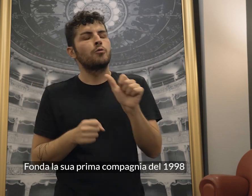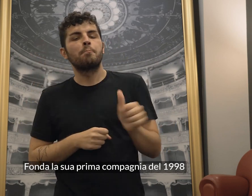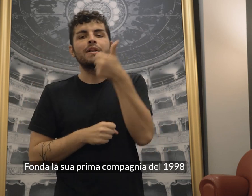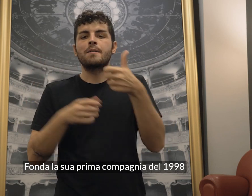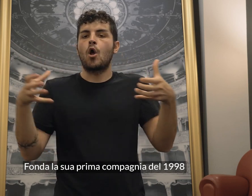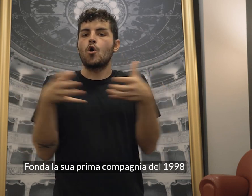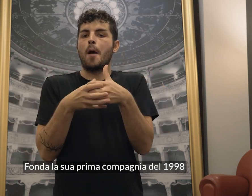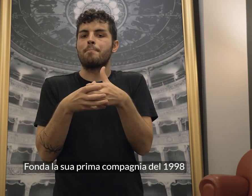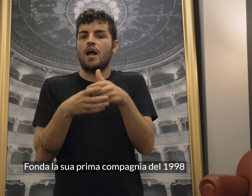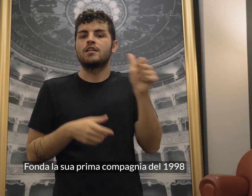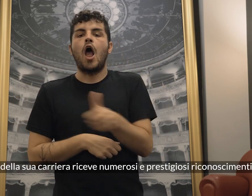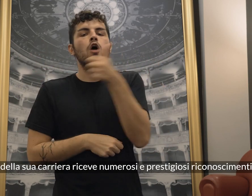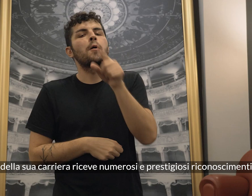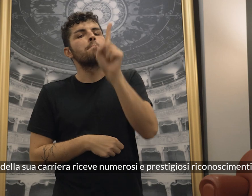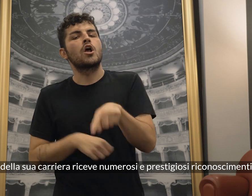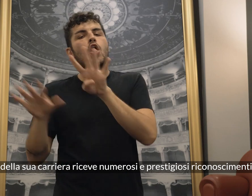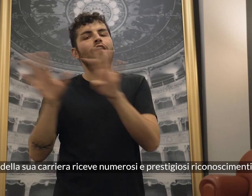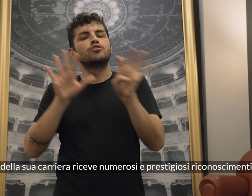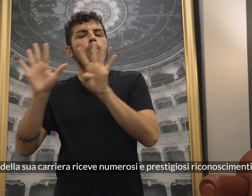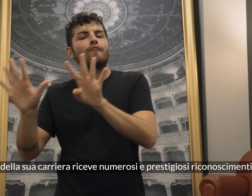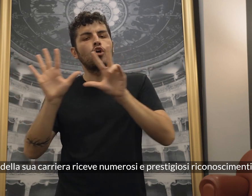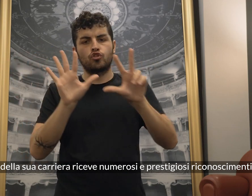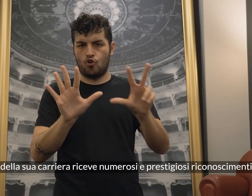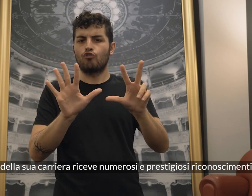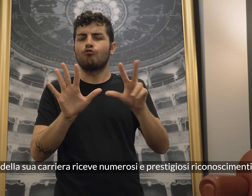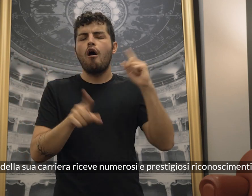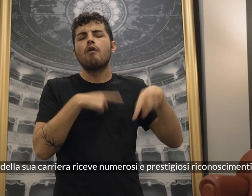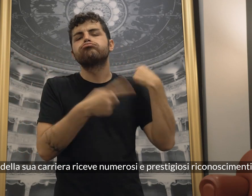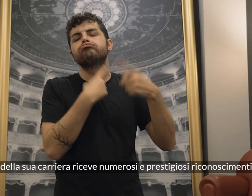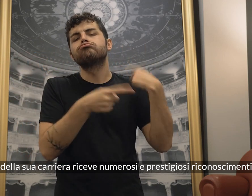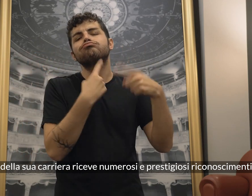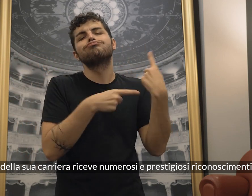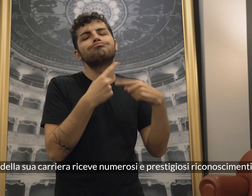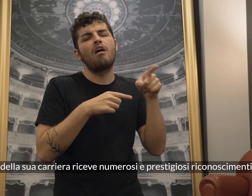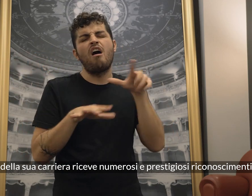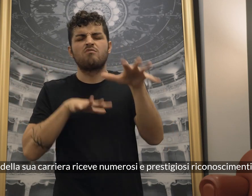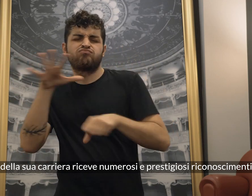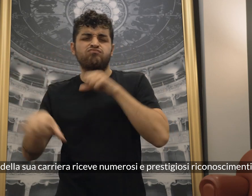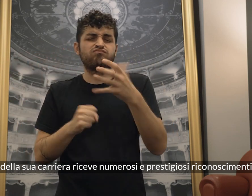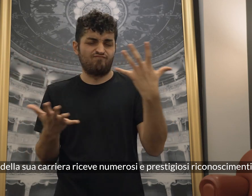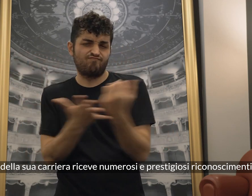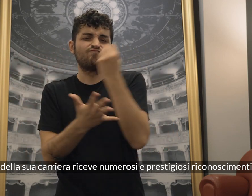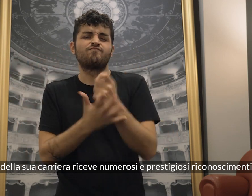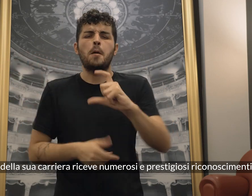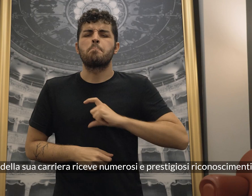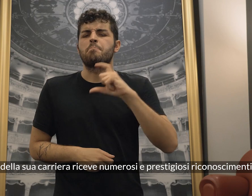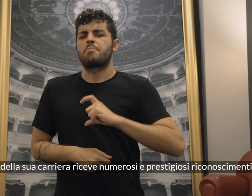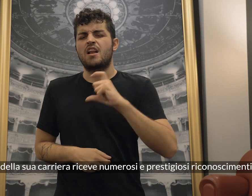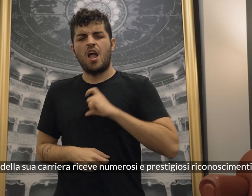e nel corso della sua carriera riceve numerosi e prestigiosi riconoscimenti.